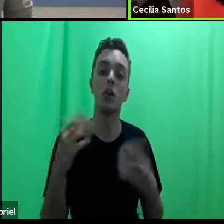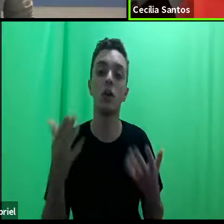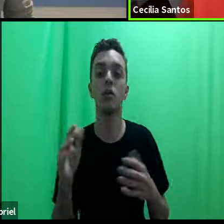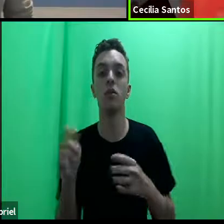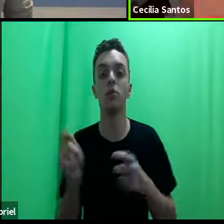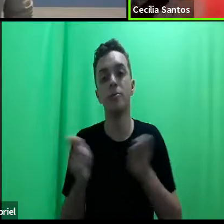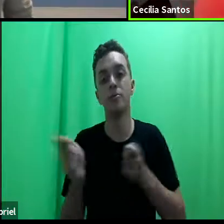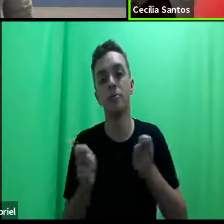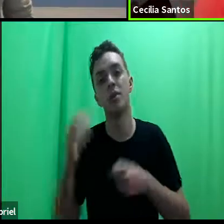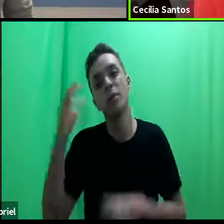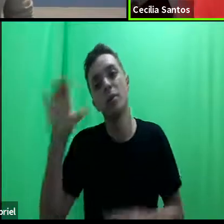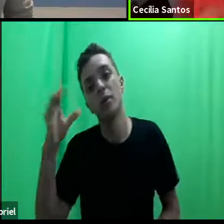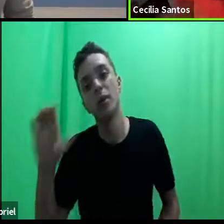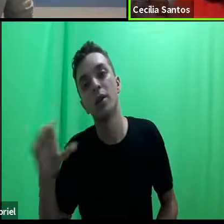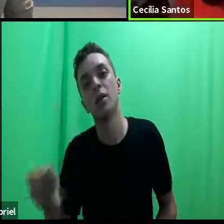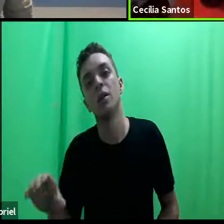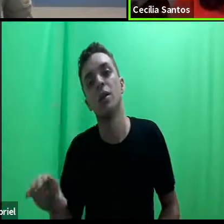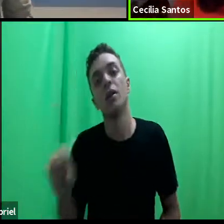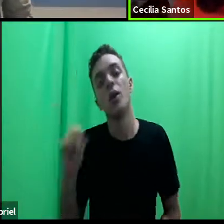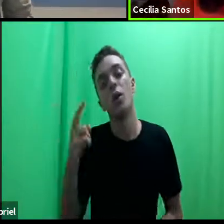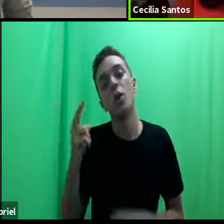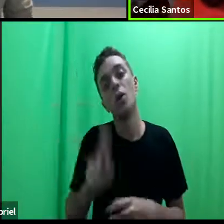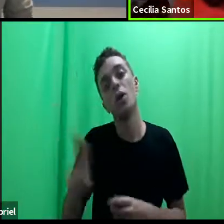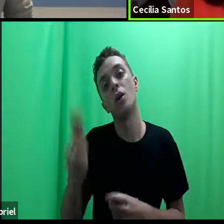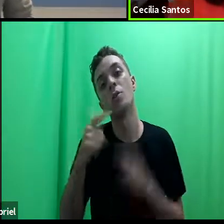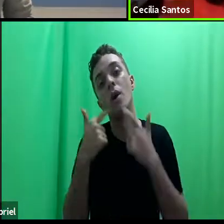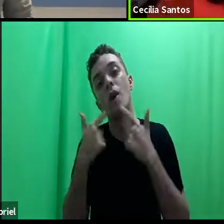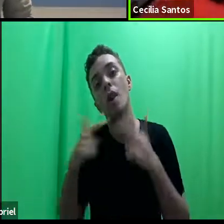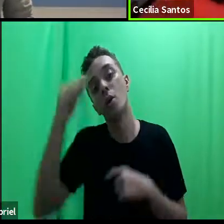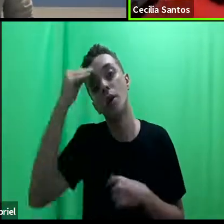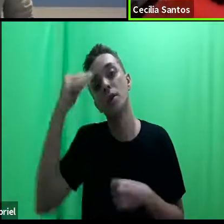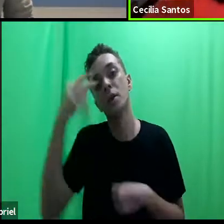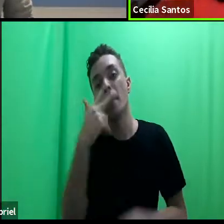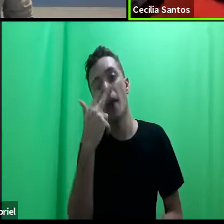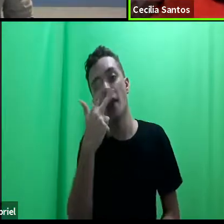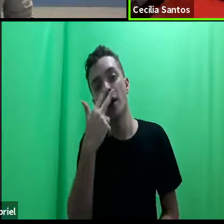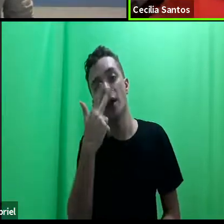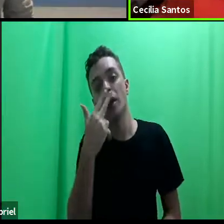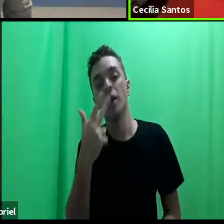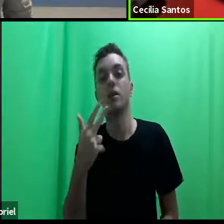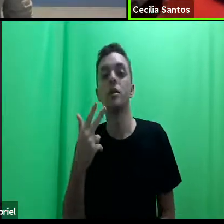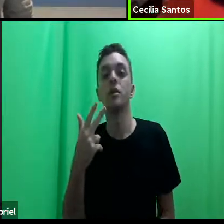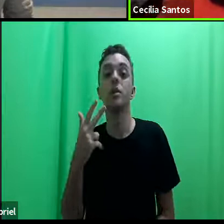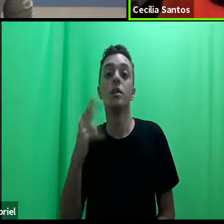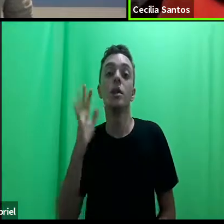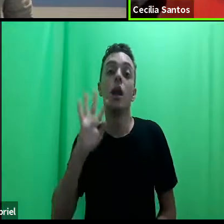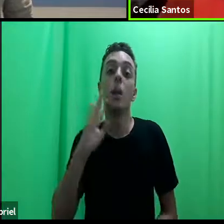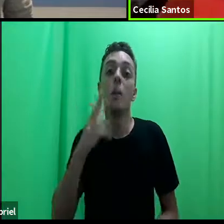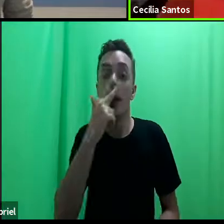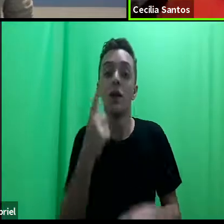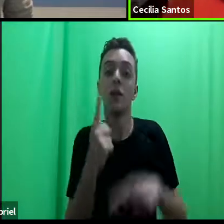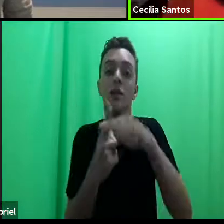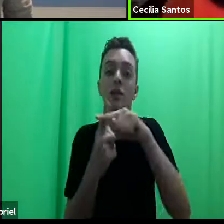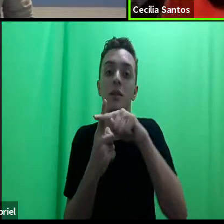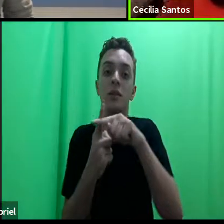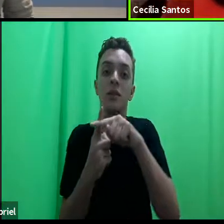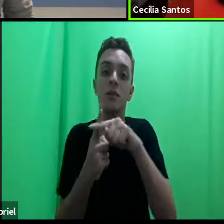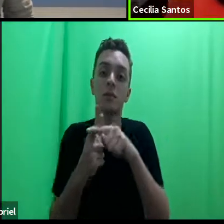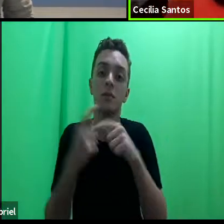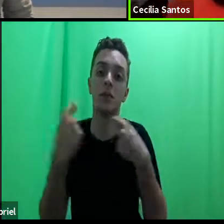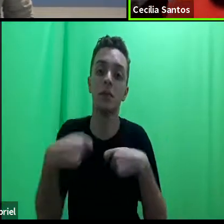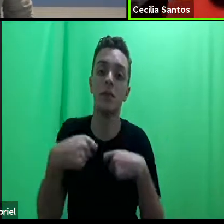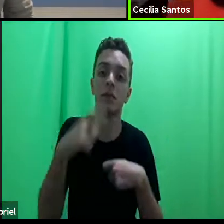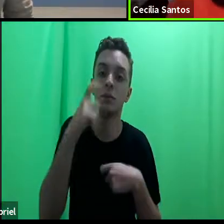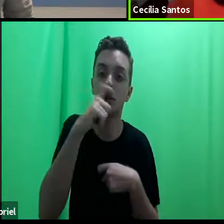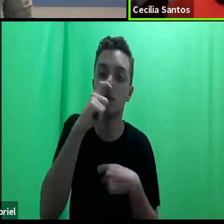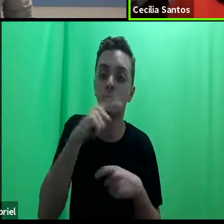publicações, usando uma linguagem que pareça, para quem quer ouvir, de muita eficácia, de muita eficiência, porque